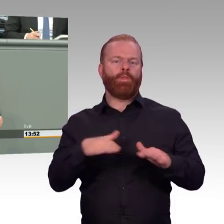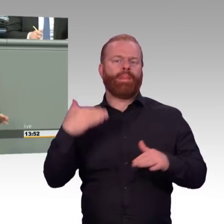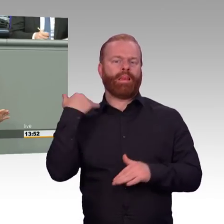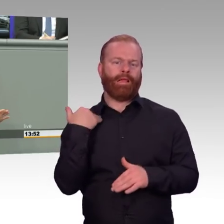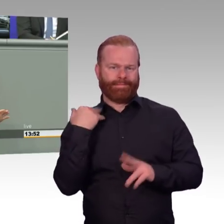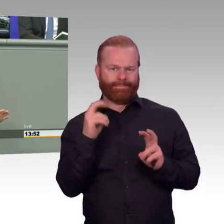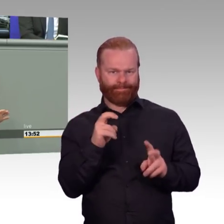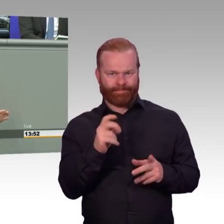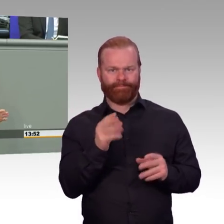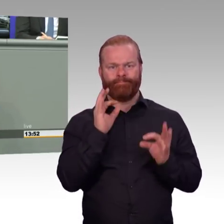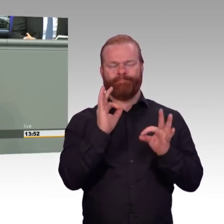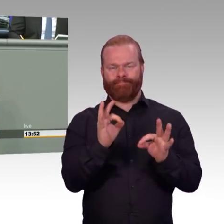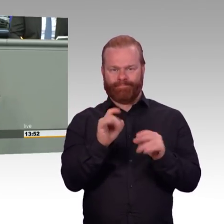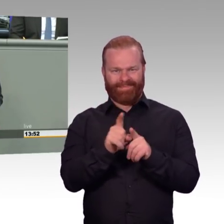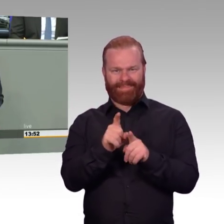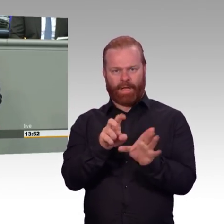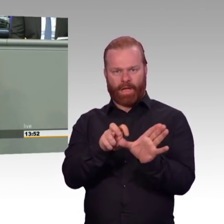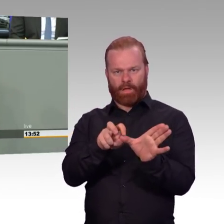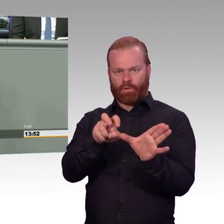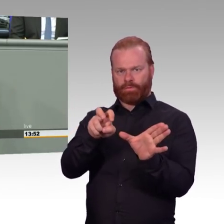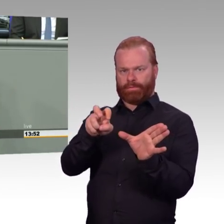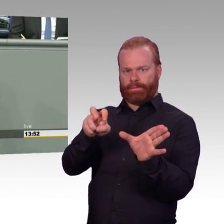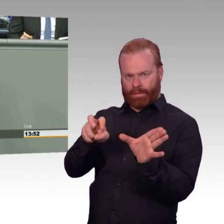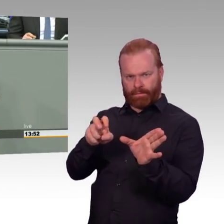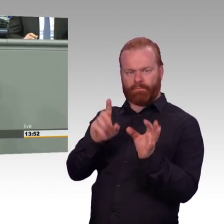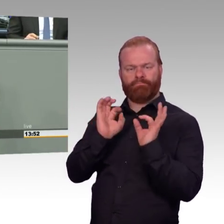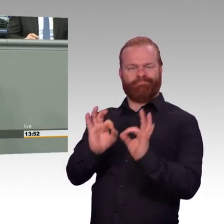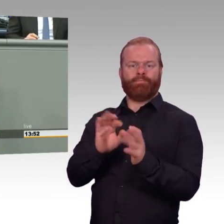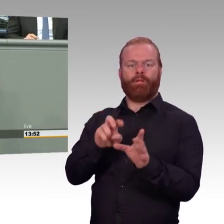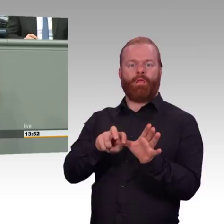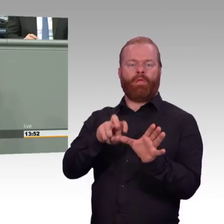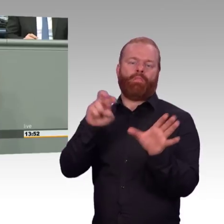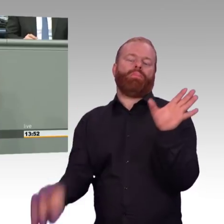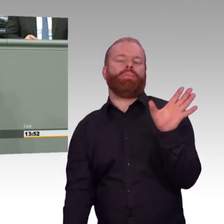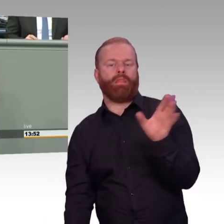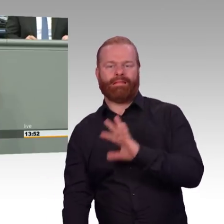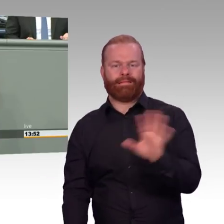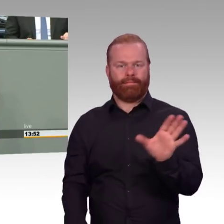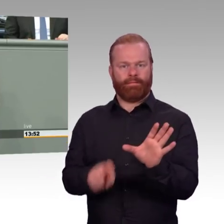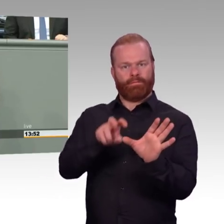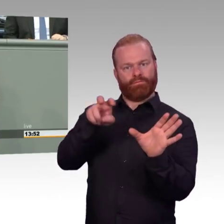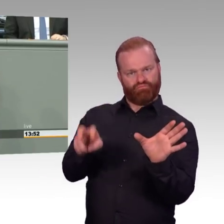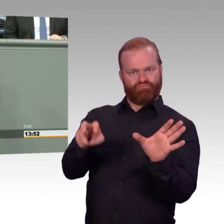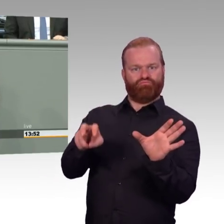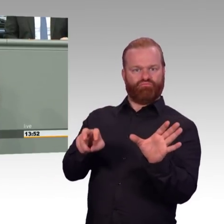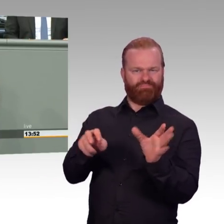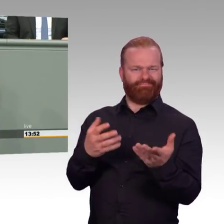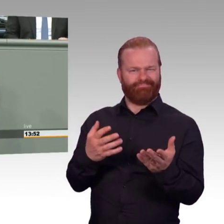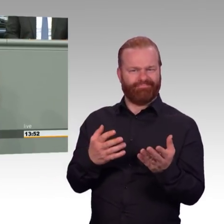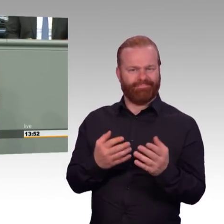einhalten. Und das war auch die Maßgabe des Einsetzungsbeschlusses. Und wir liefern hier und